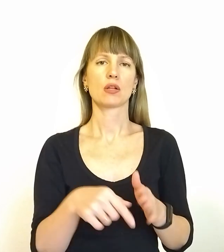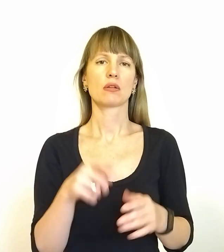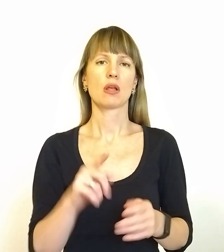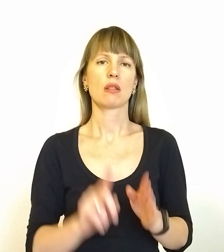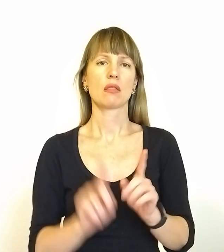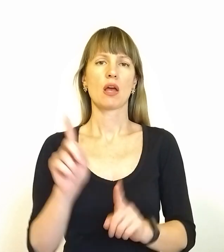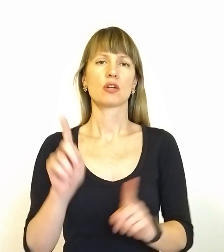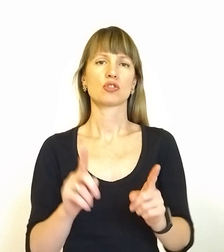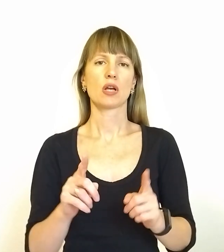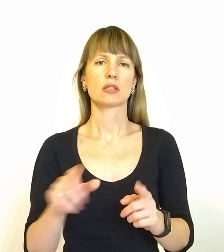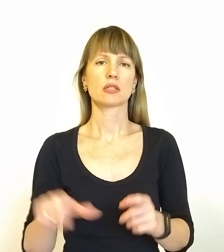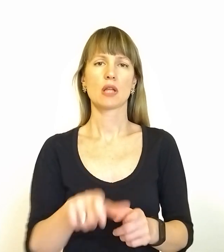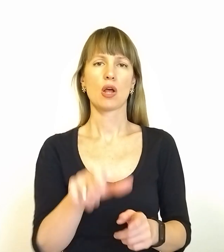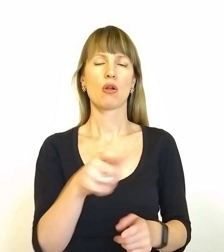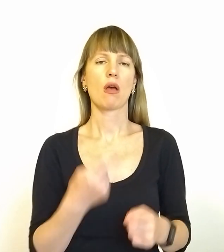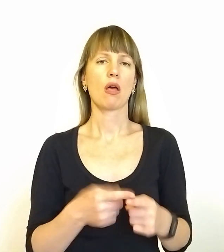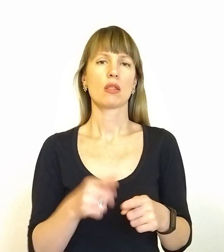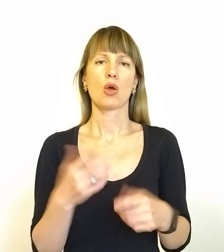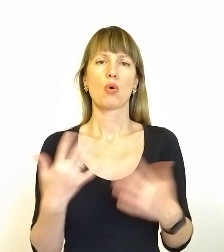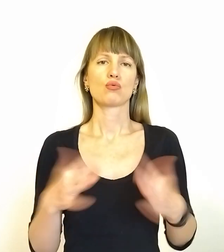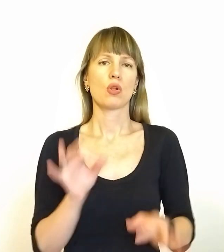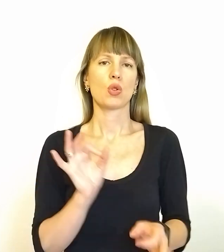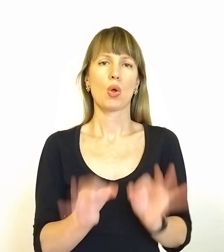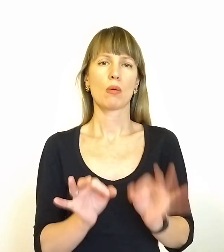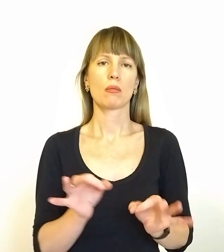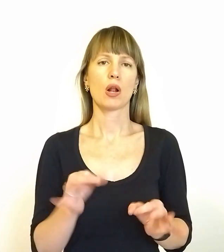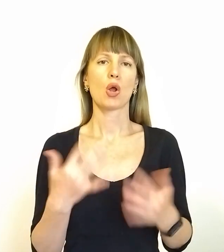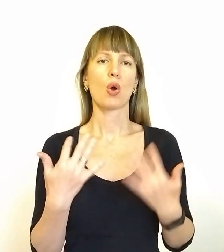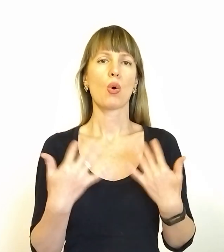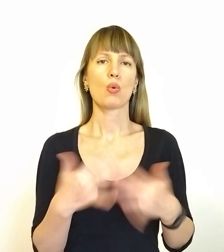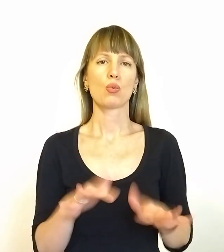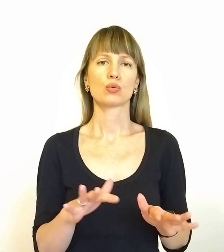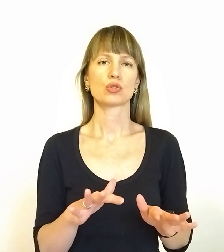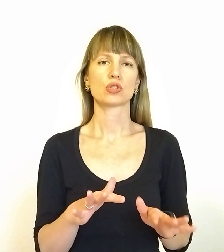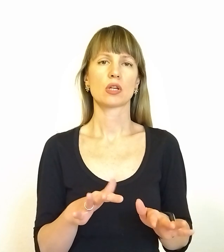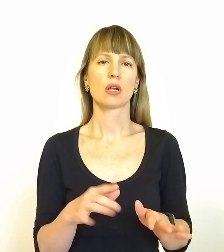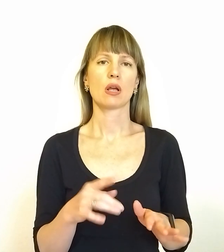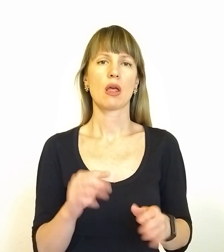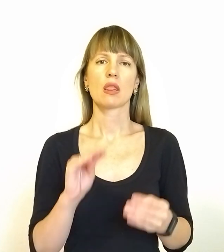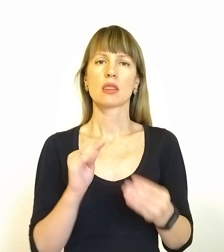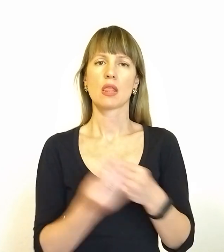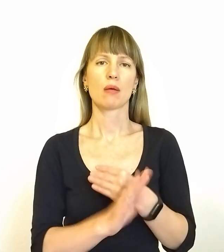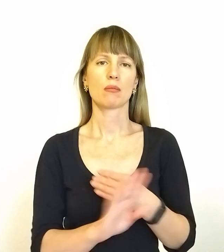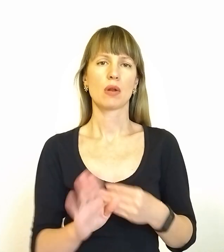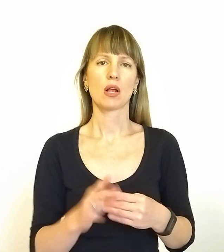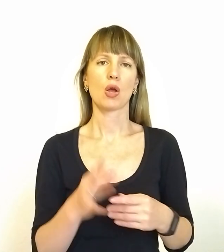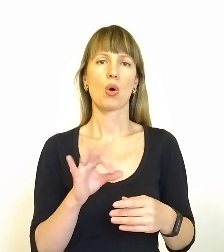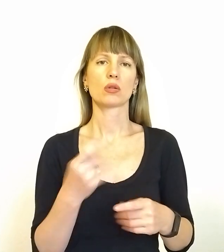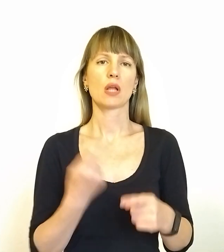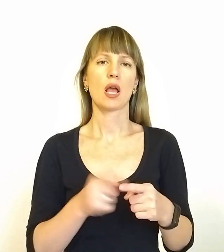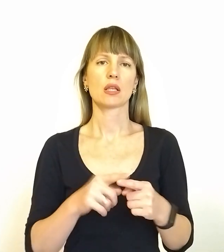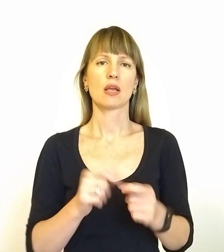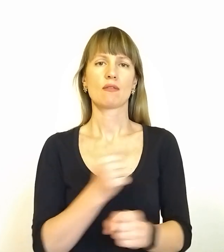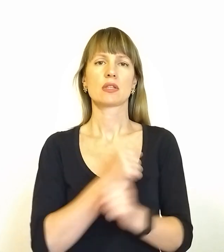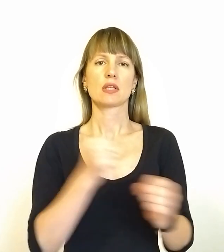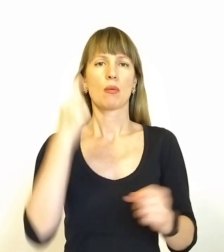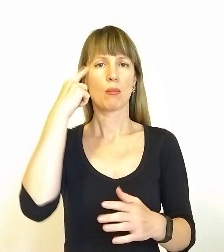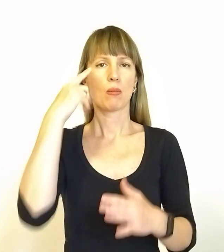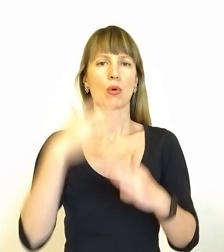торчатся з фальта, це вполне уже нормально. Уже як-то і не прячешся особо від цих взрывів, розумієш, що далі,